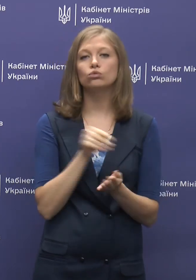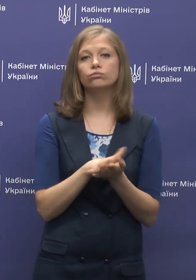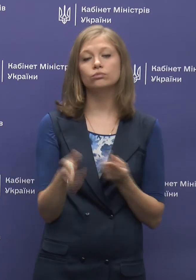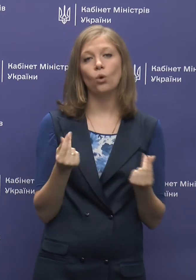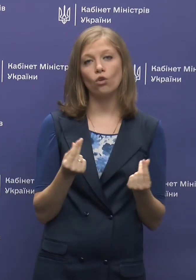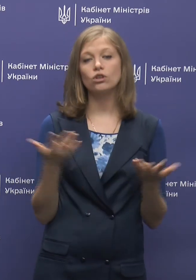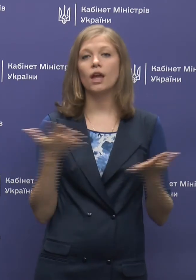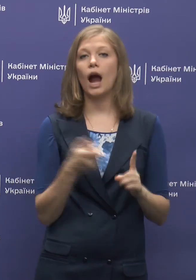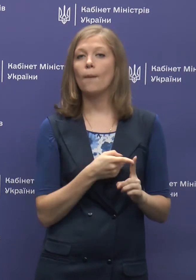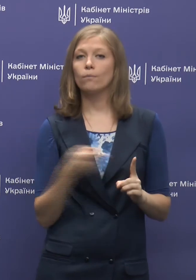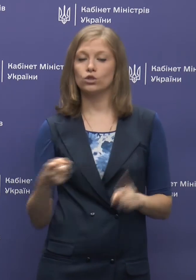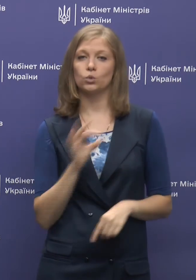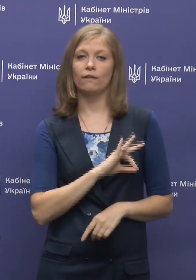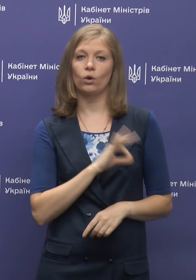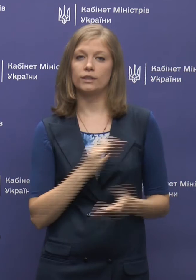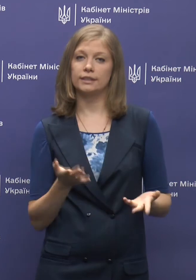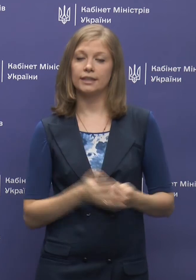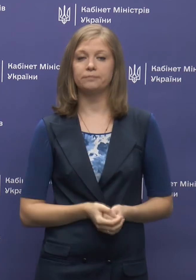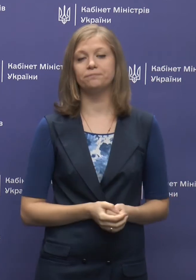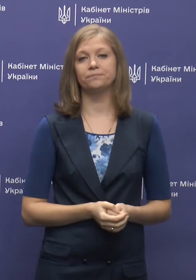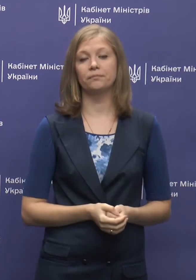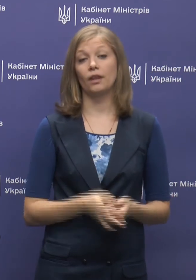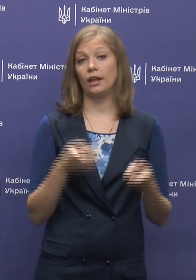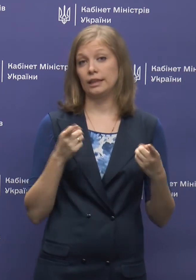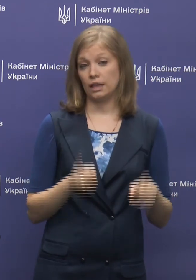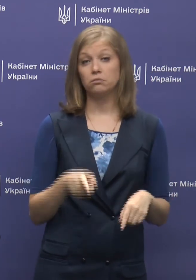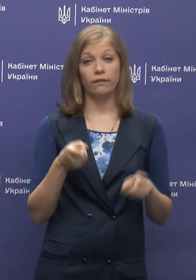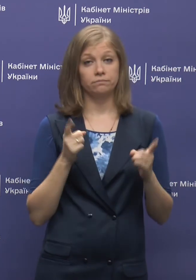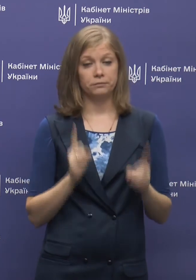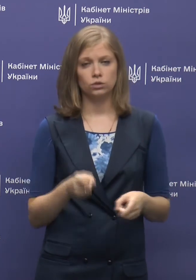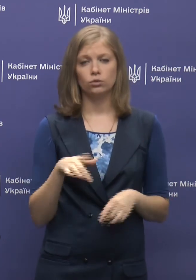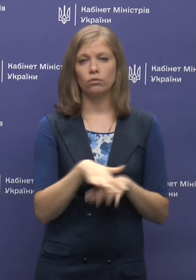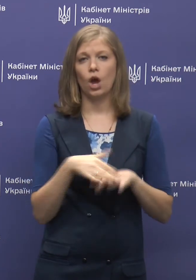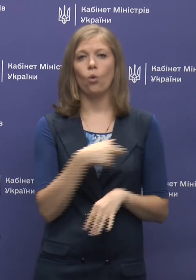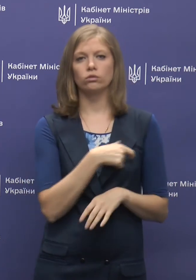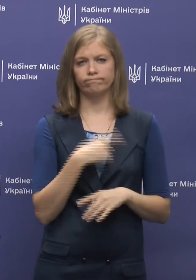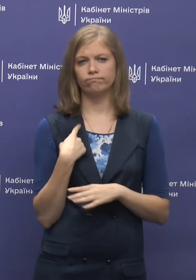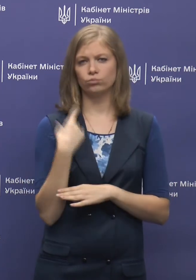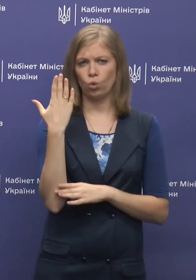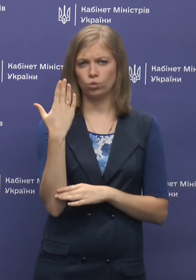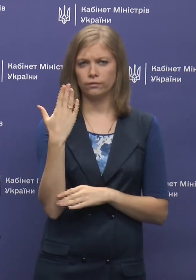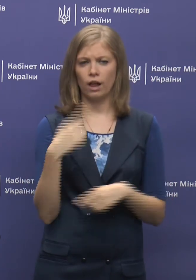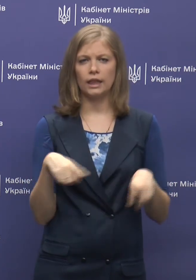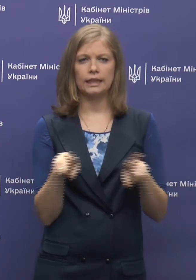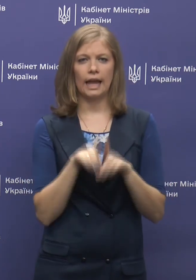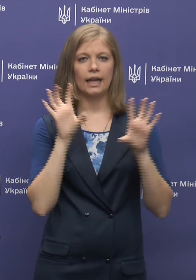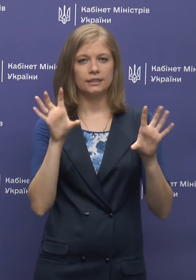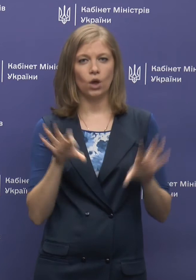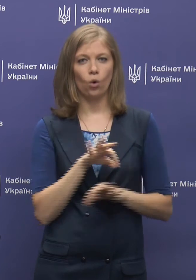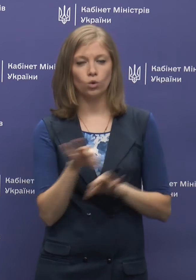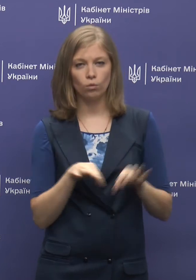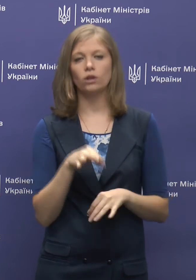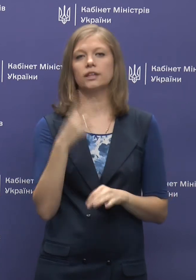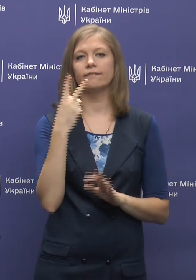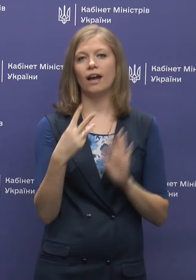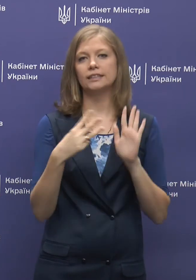кошти та яка процедура їх використання? Насправді дійсно народні депутати проголосували такий законопроект.